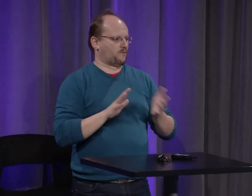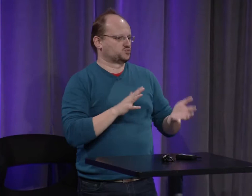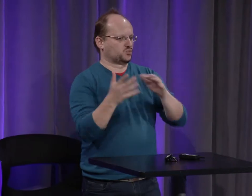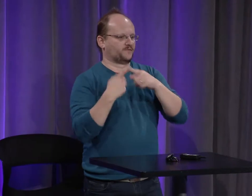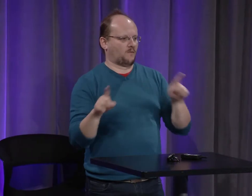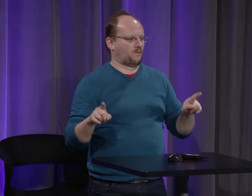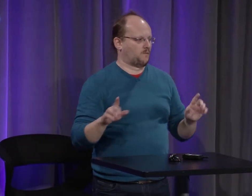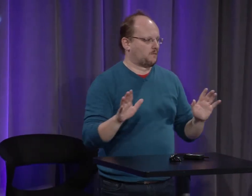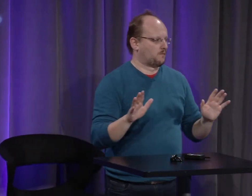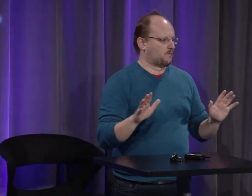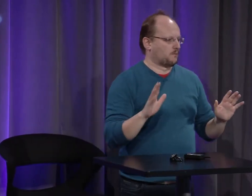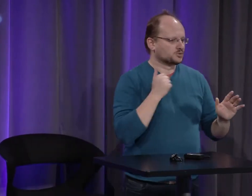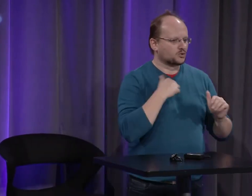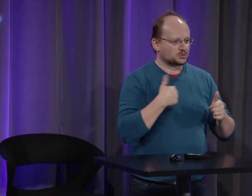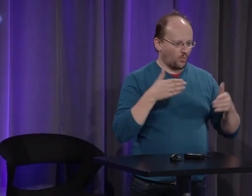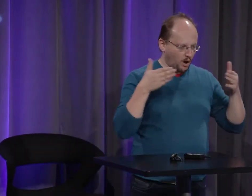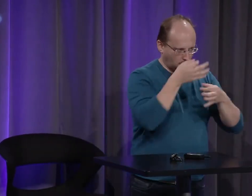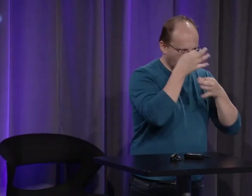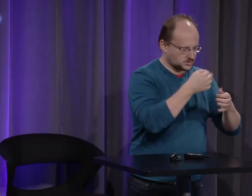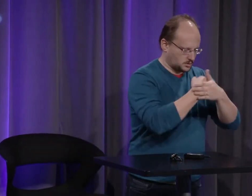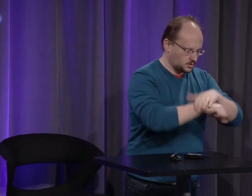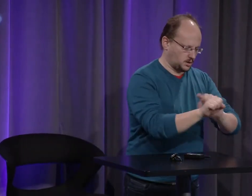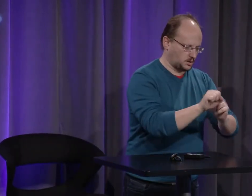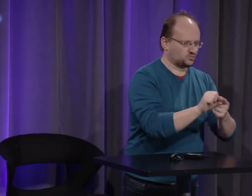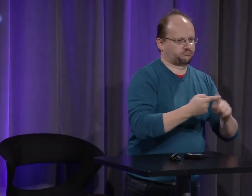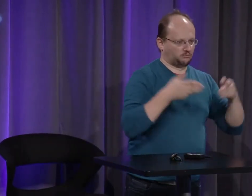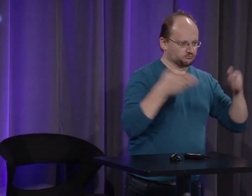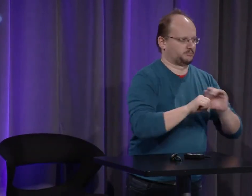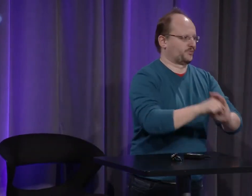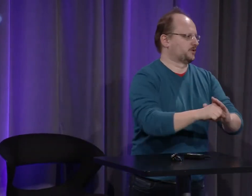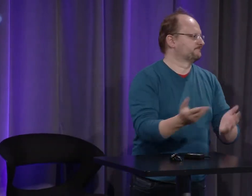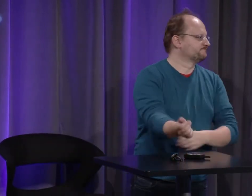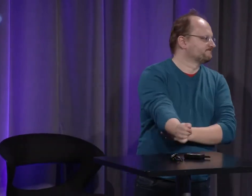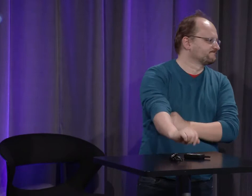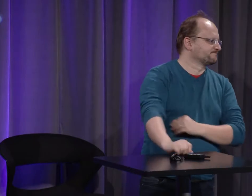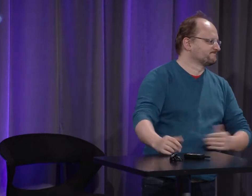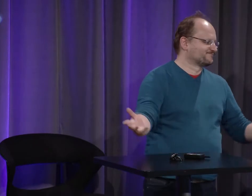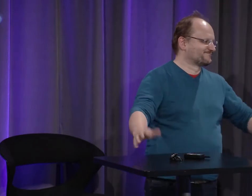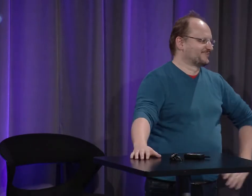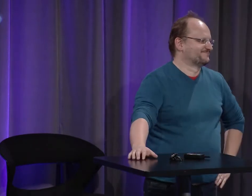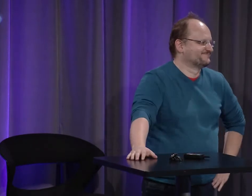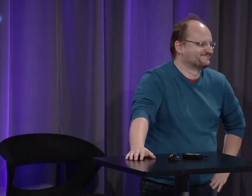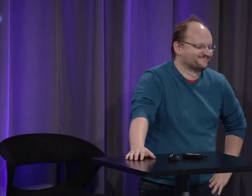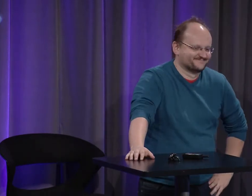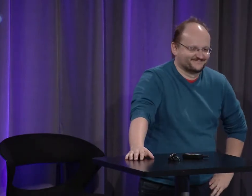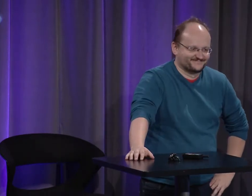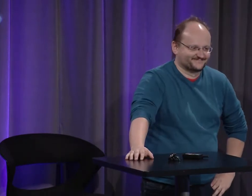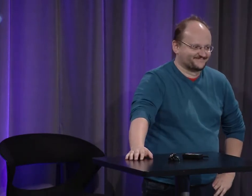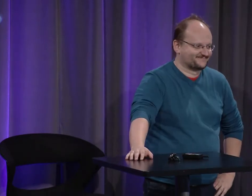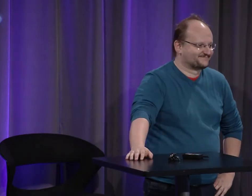sourdes du fait de cette maladie de la présence de cette maladie donc c'est pour ça qu'il y a une recherche à faire également de